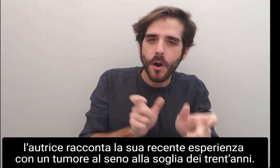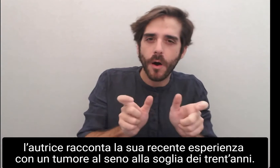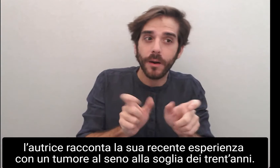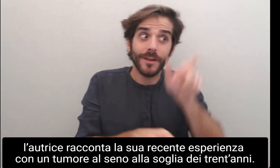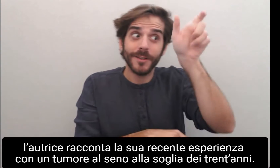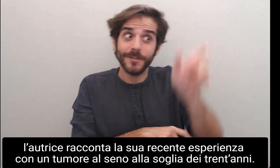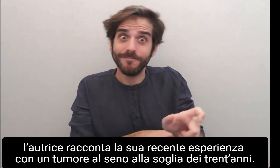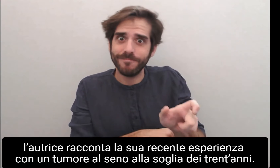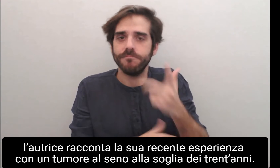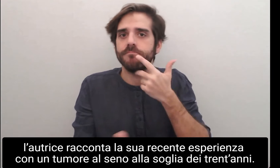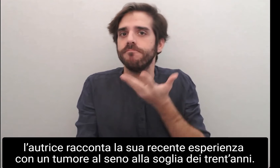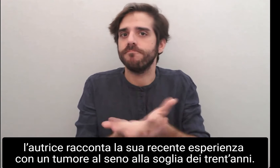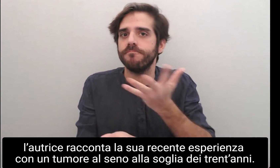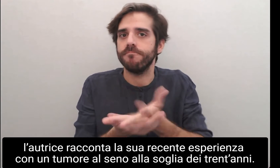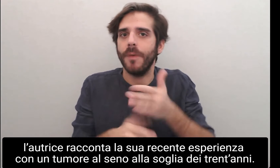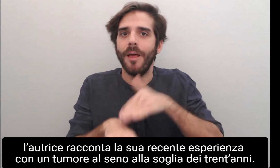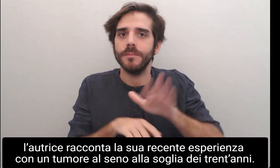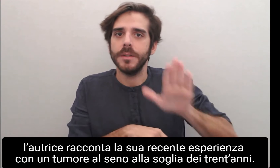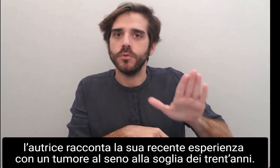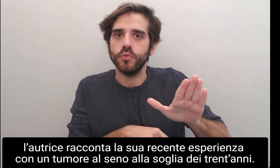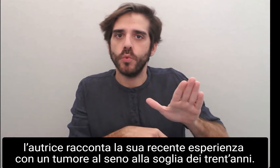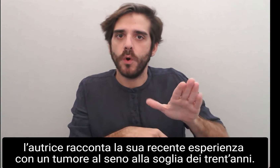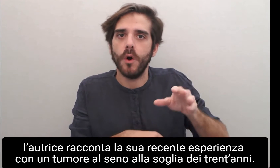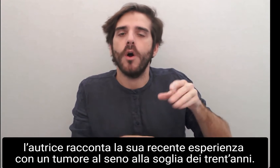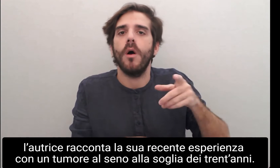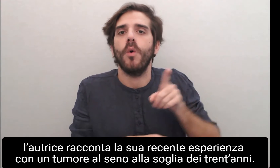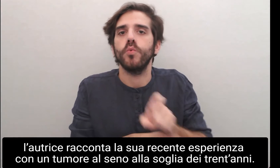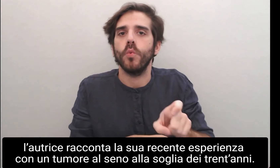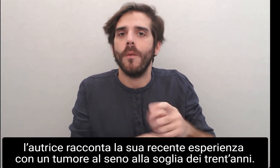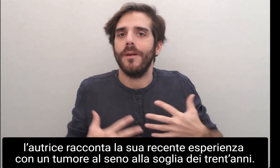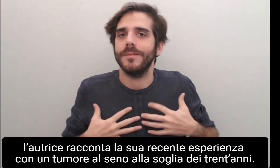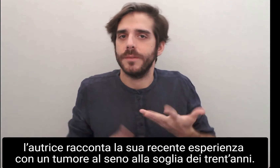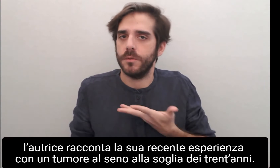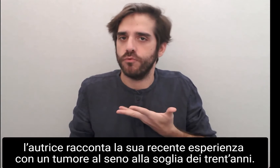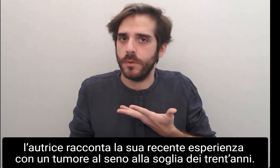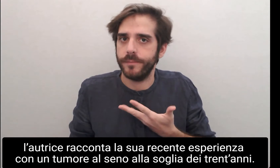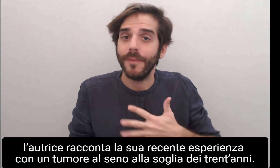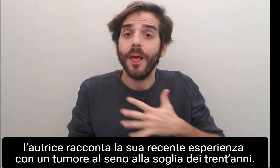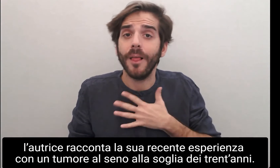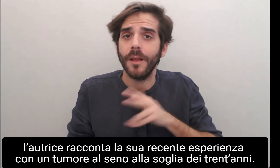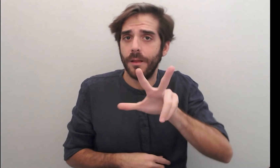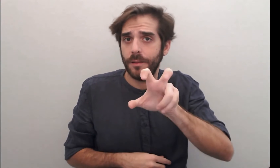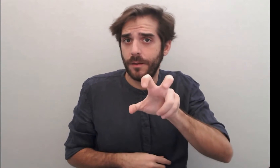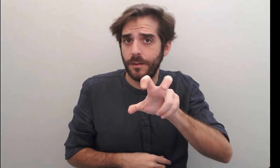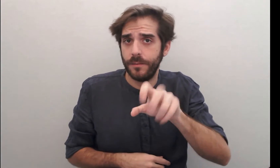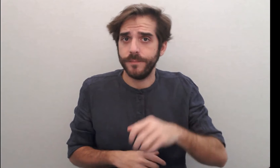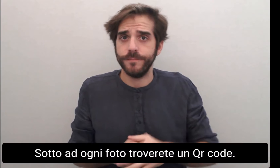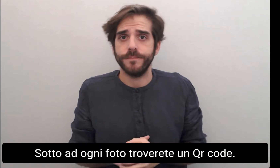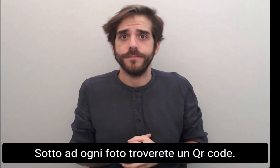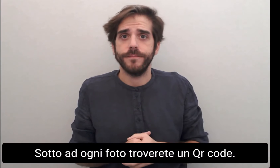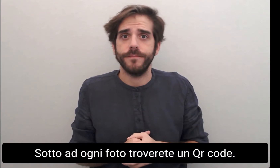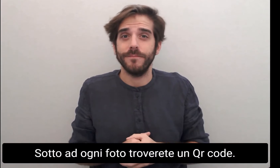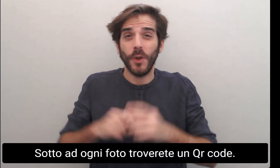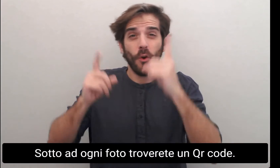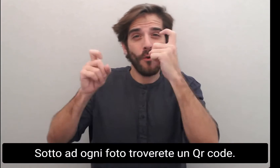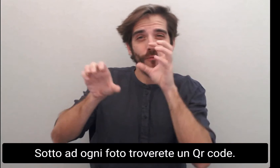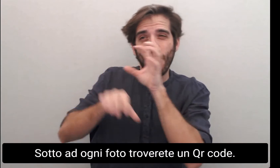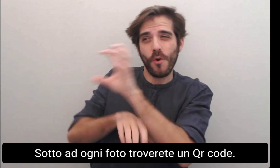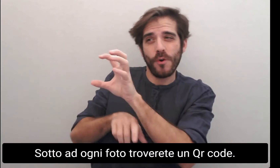racconta la sua recente esperienza con un tumore al seno, alla soglia dei 30 anni. Sotto ad ogni foto troverete un